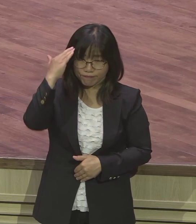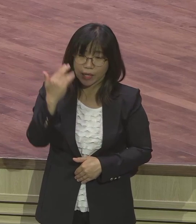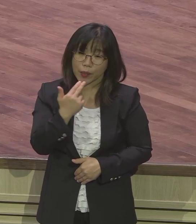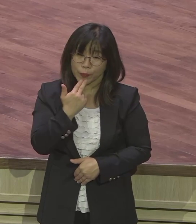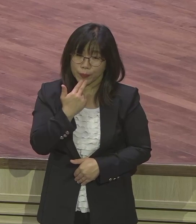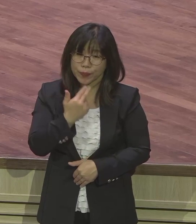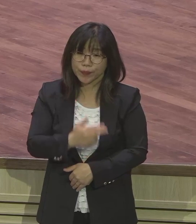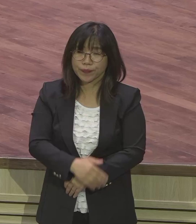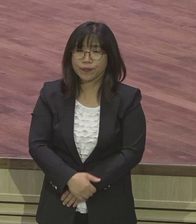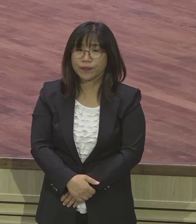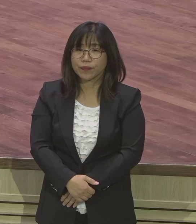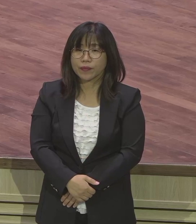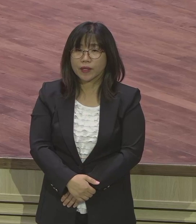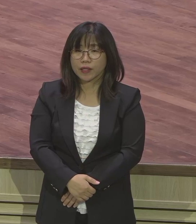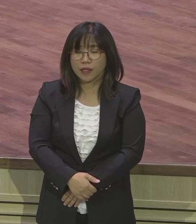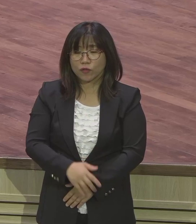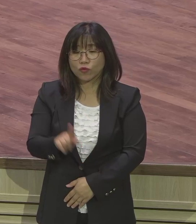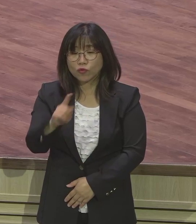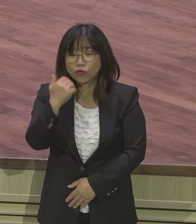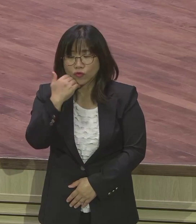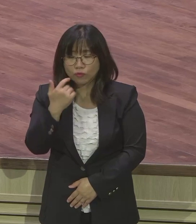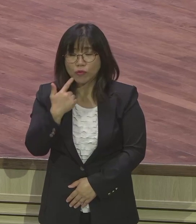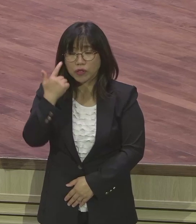내가 나이가 많아 그런 거 없어요